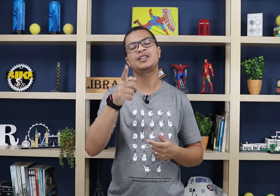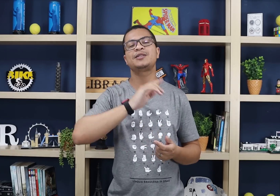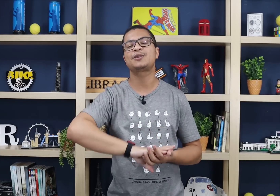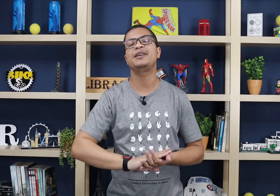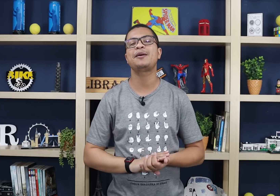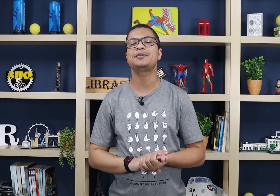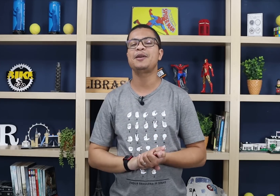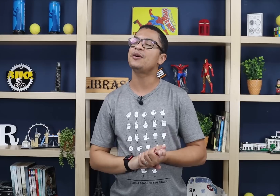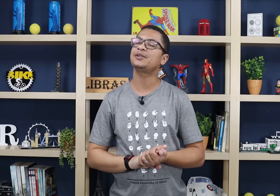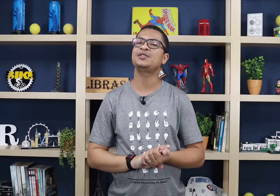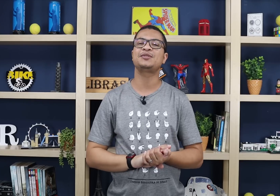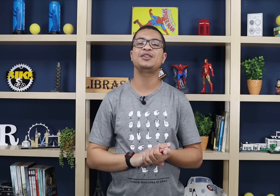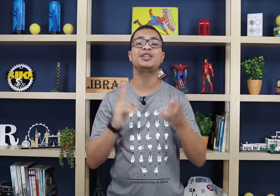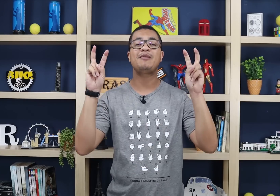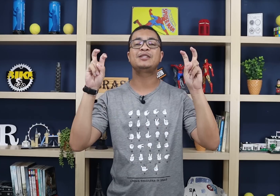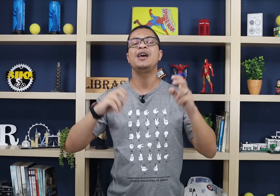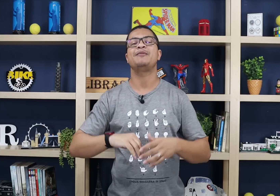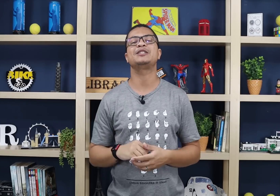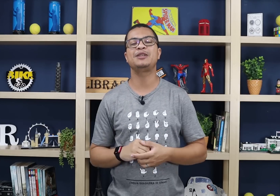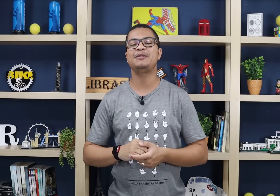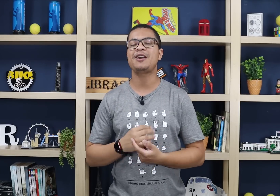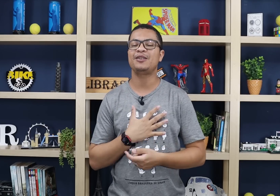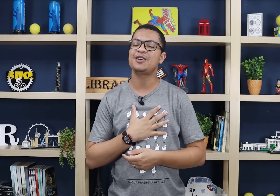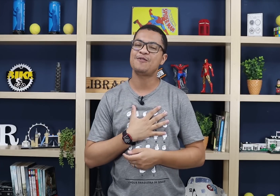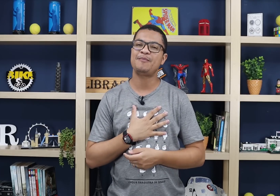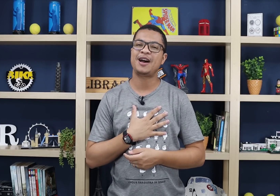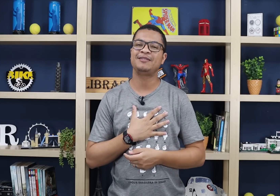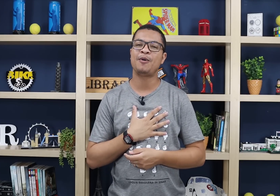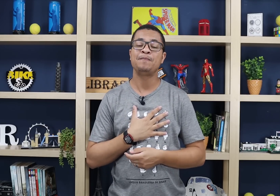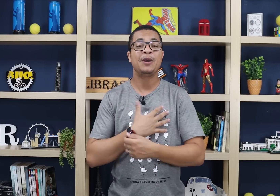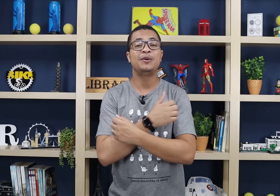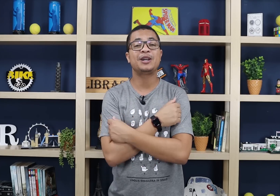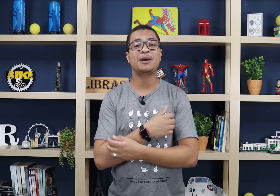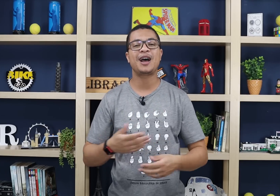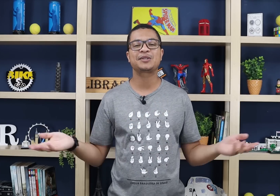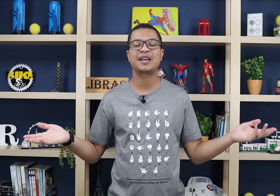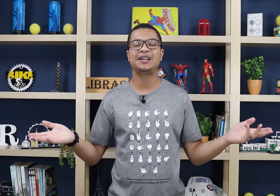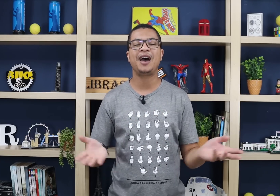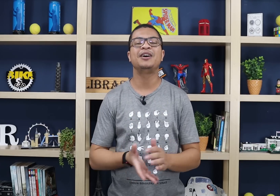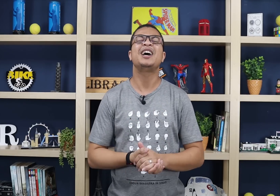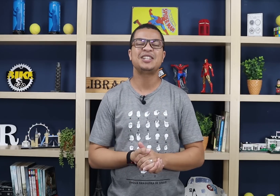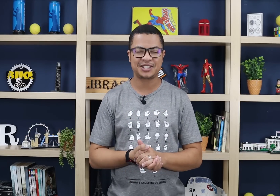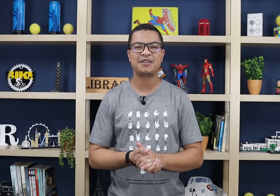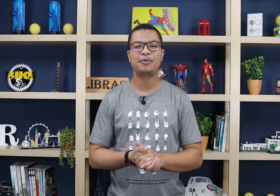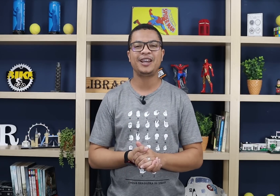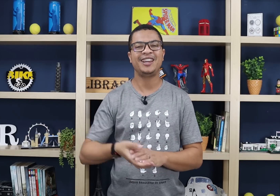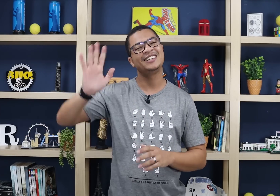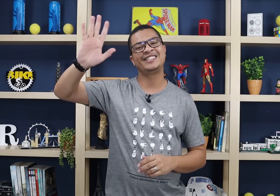deixa seus comentários também com outras sugestões de temas pras minhas mini-aulas, eu vou amar, tá bom? Um grande abraço e é claro, a gente se vê por aí. Tchau!